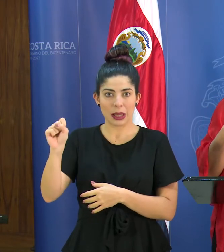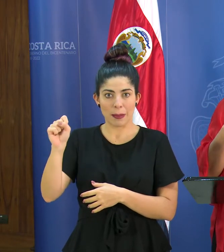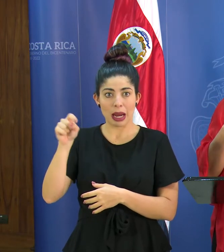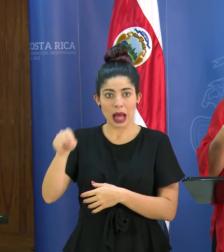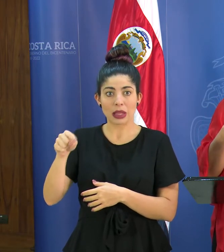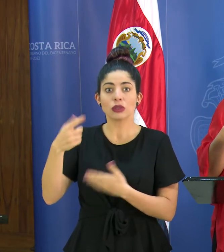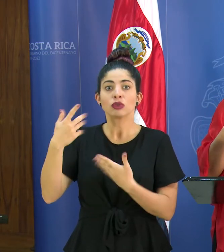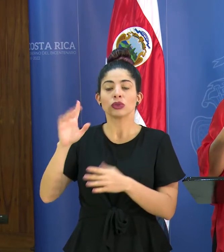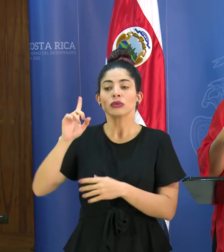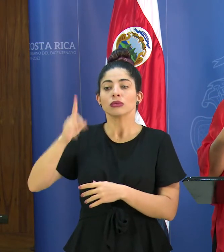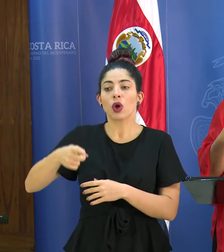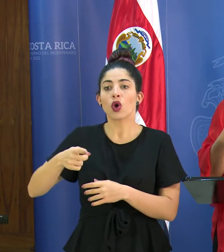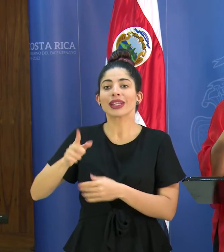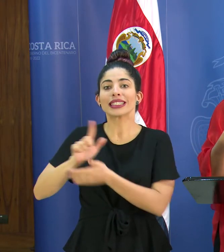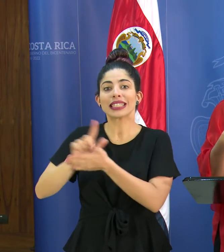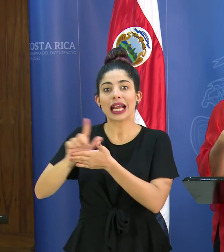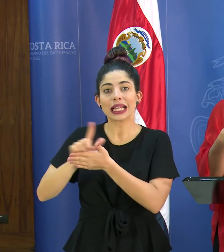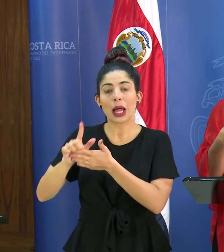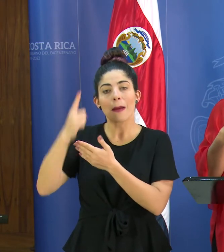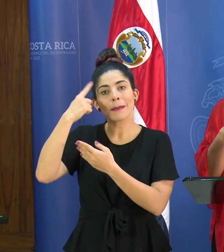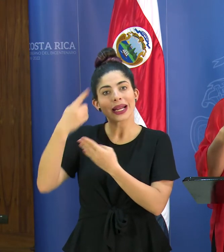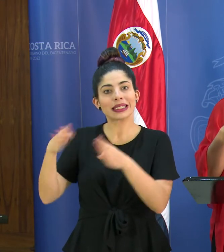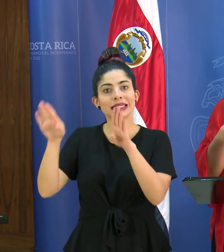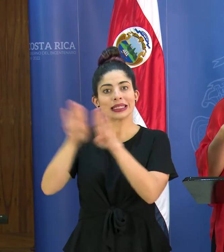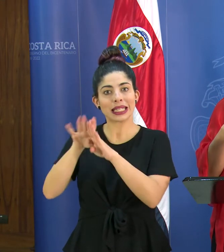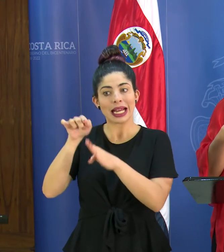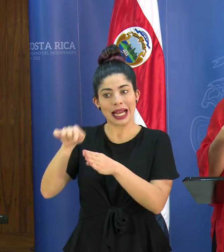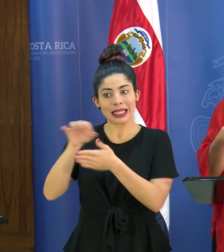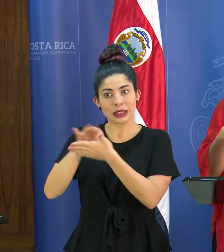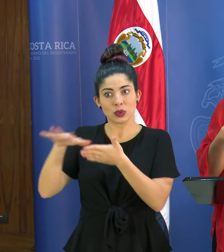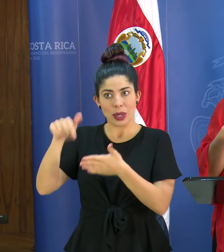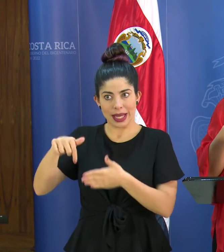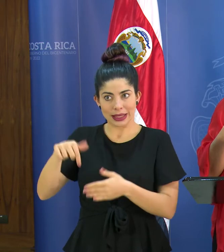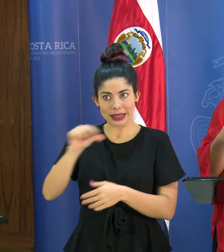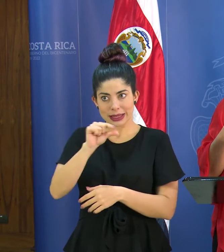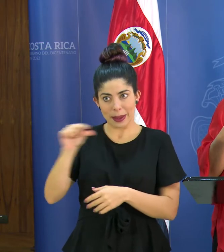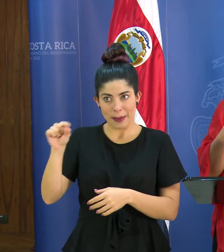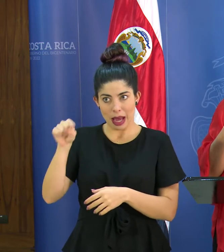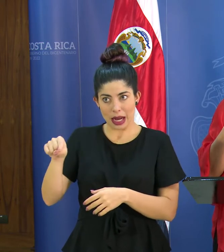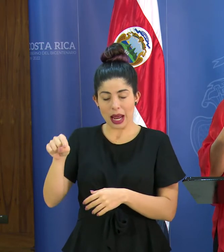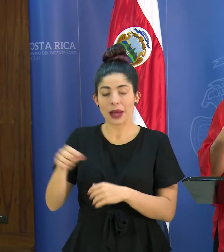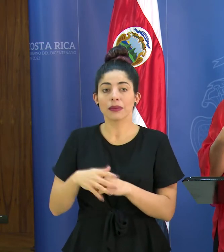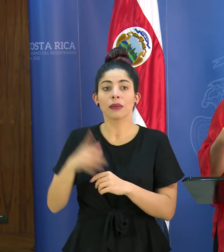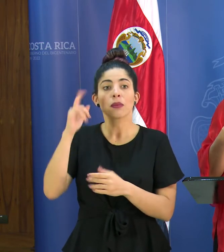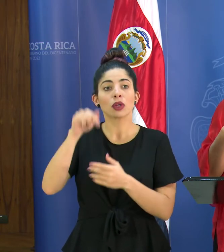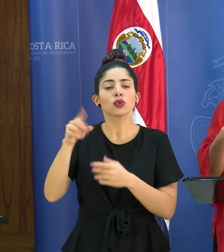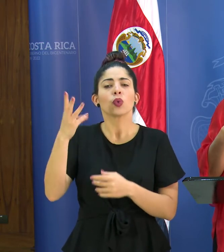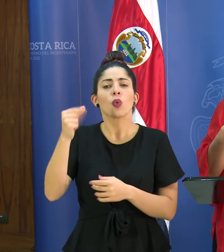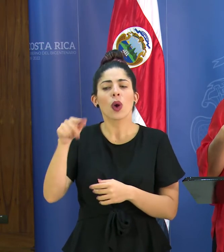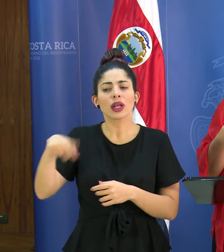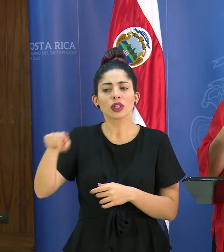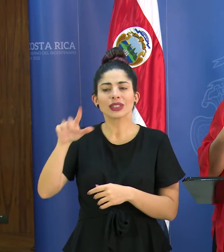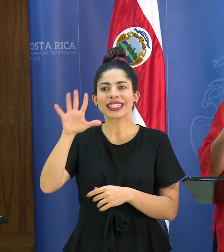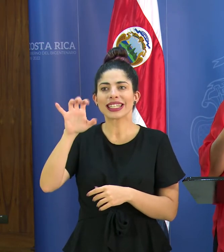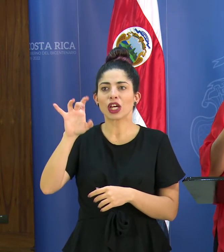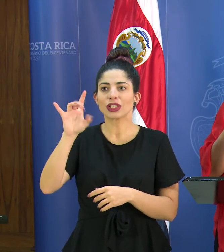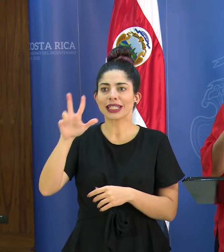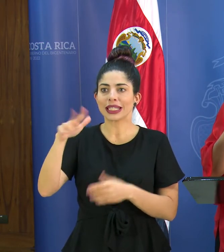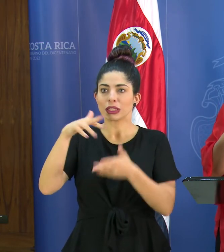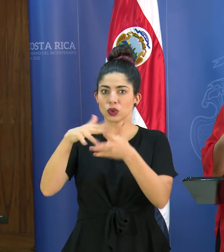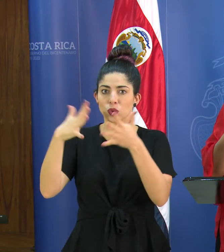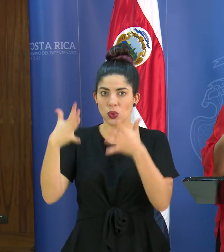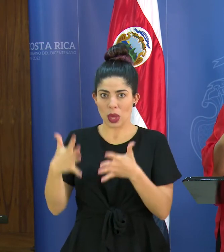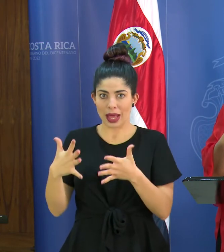girando una orden sanitaria para cierre de la escuela esta semana y en este sentido son 583